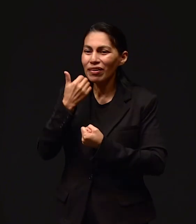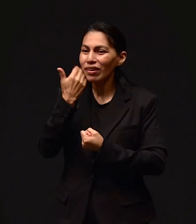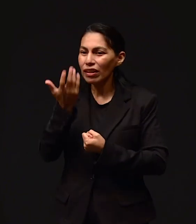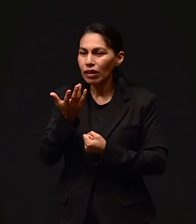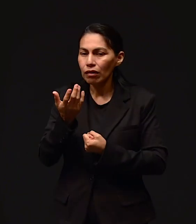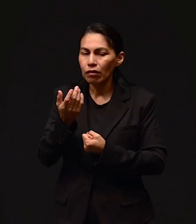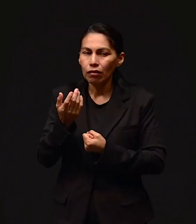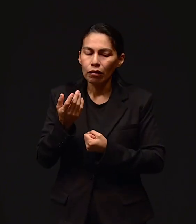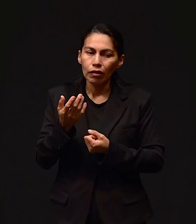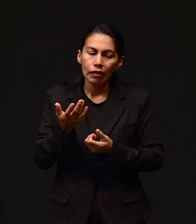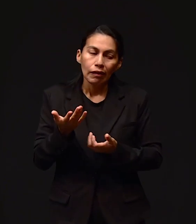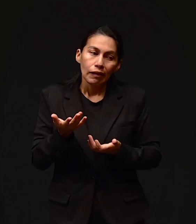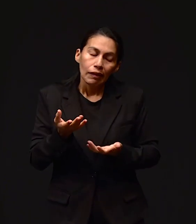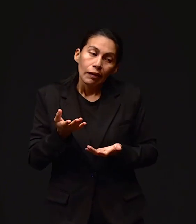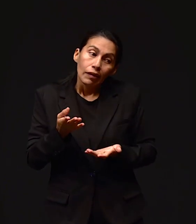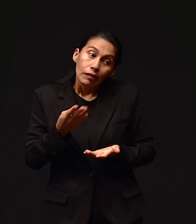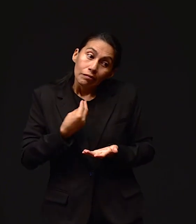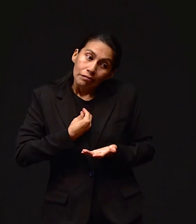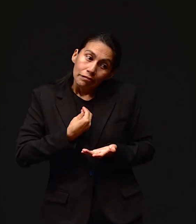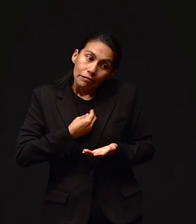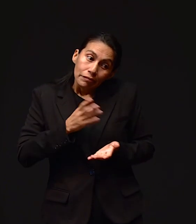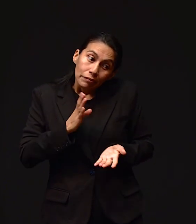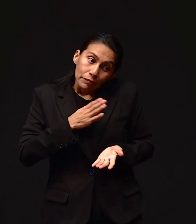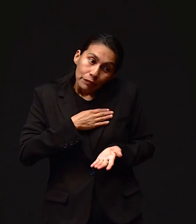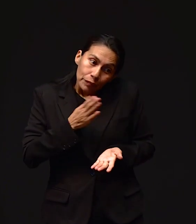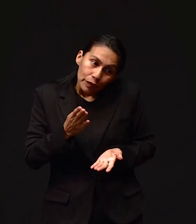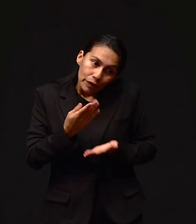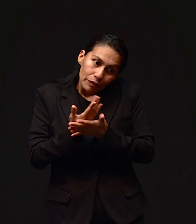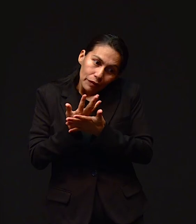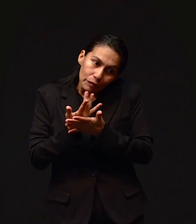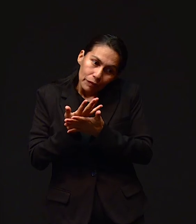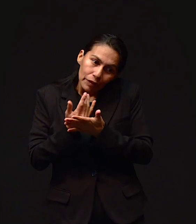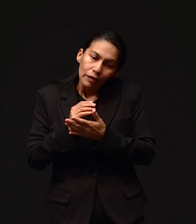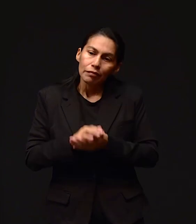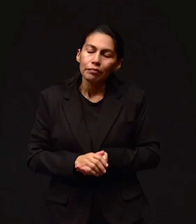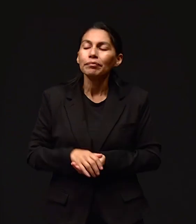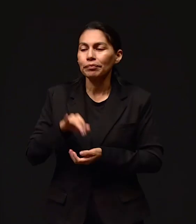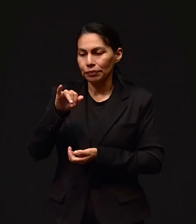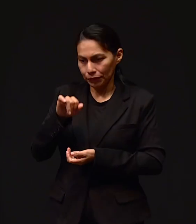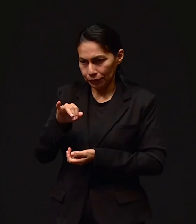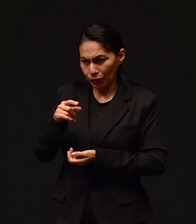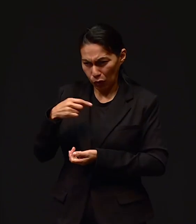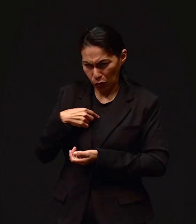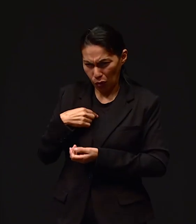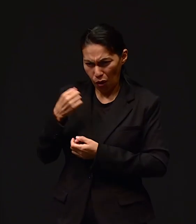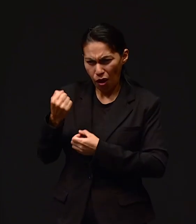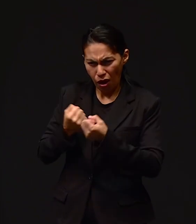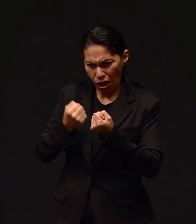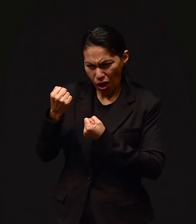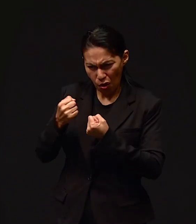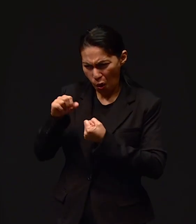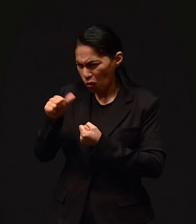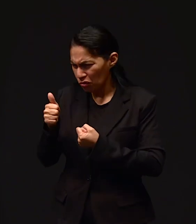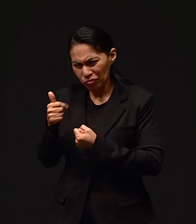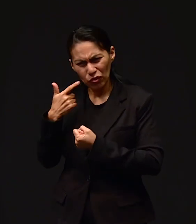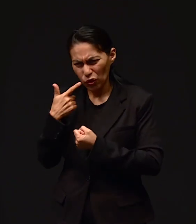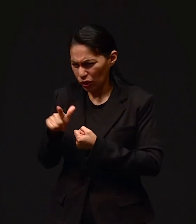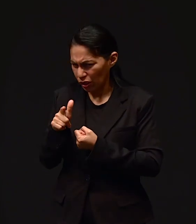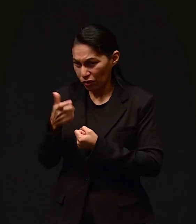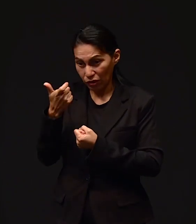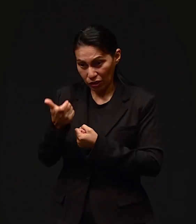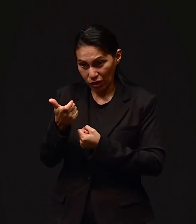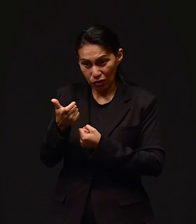Y me dice, bueno, pues vamos a esperar, si usted dice que quiere su carro. Le dije, sí, yo no quiero otro carro, hermano. Ni quiero dinero, ni